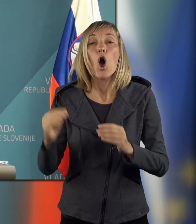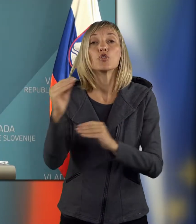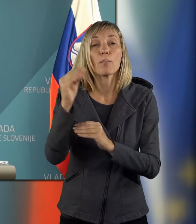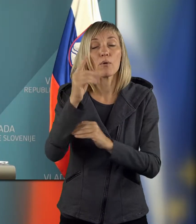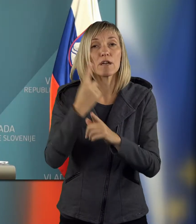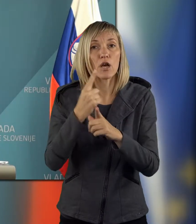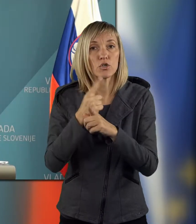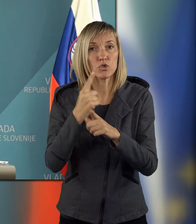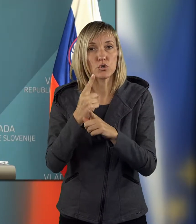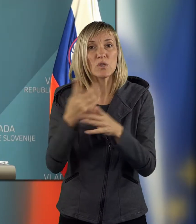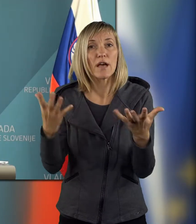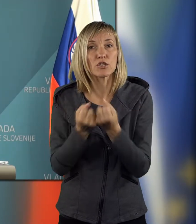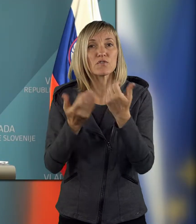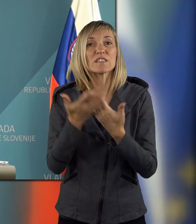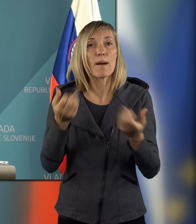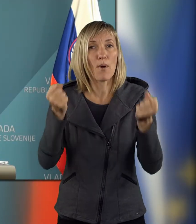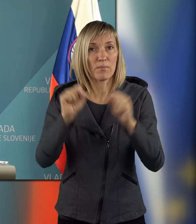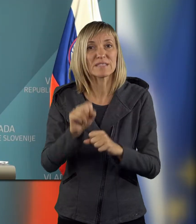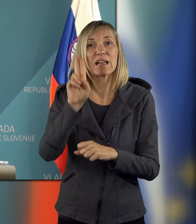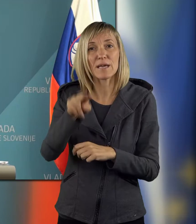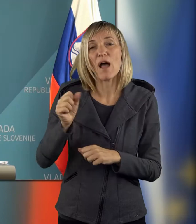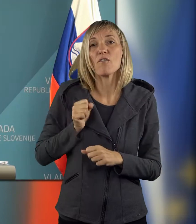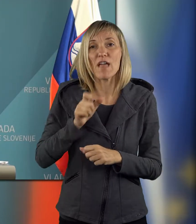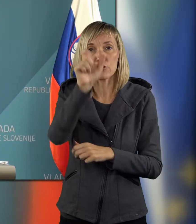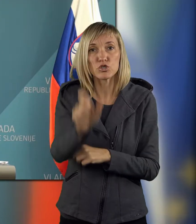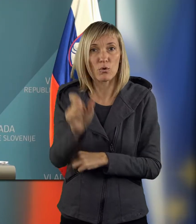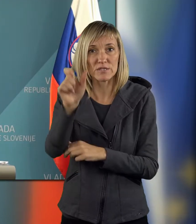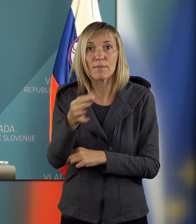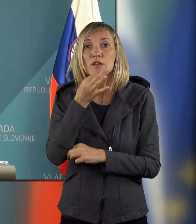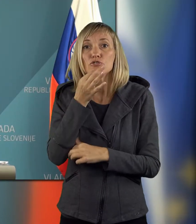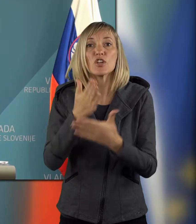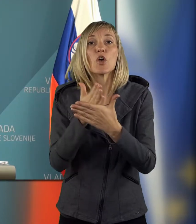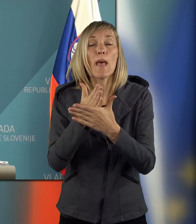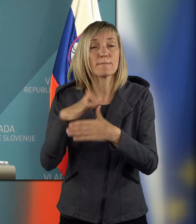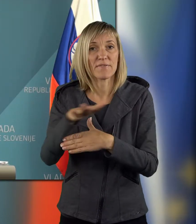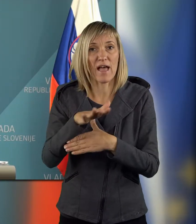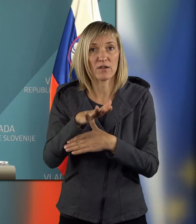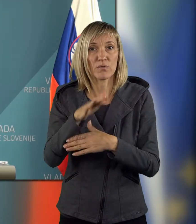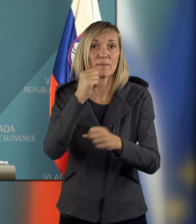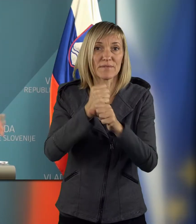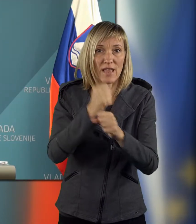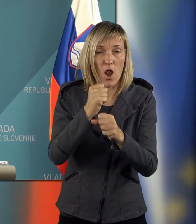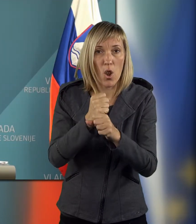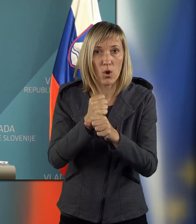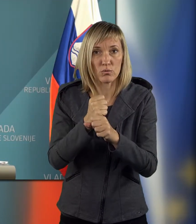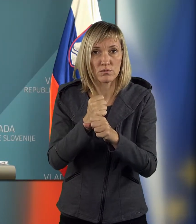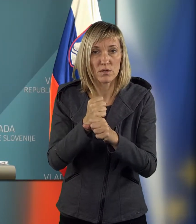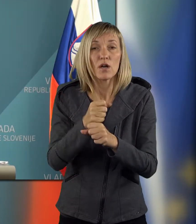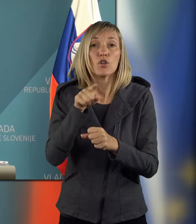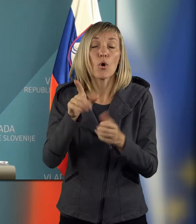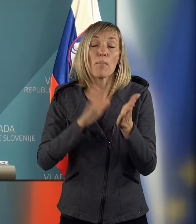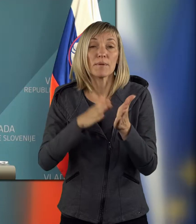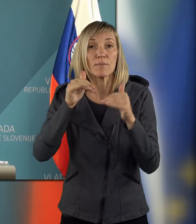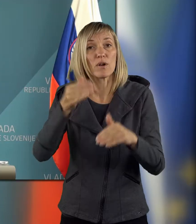dopolnjene pa so tudi rešitve za povblastila, ki jih imajo vojaške osebe, kadar so na mednarodnih operacijah in misijah, kjer pomeni, da